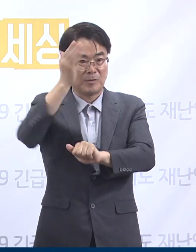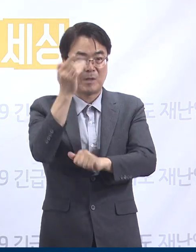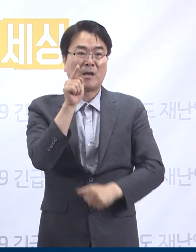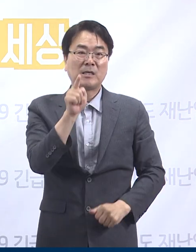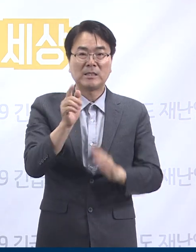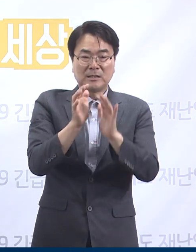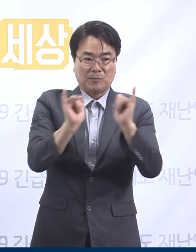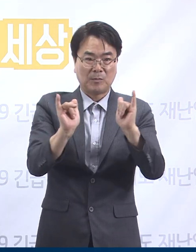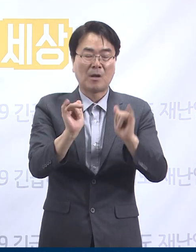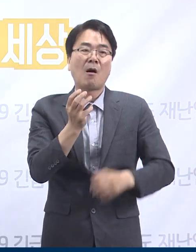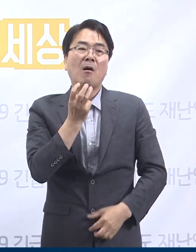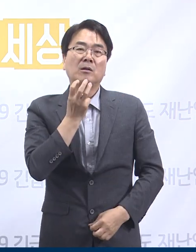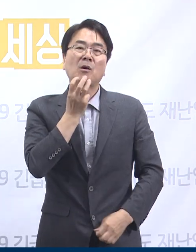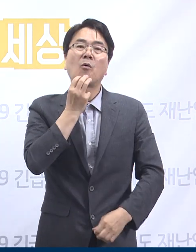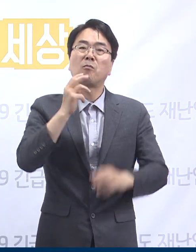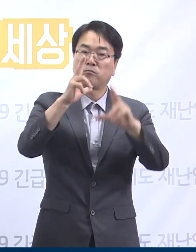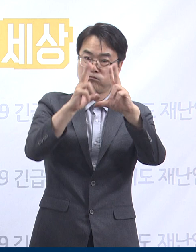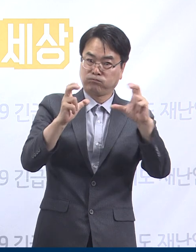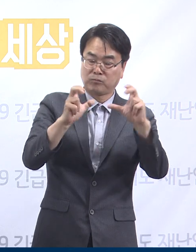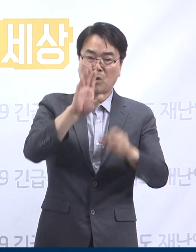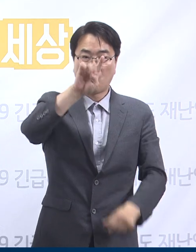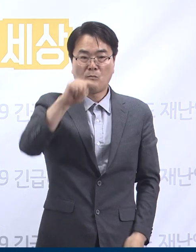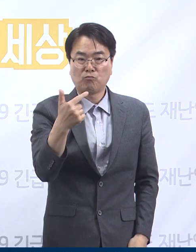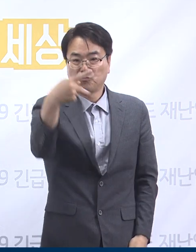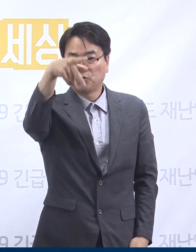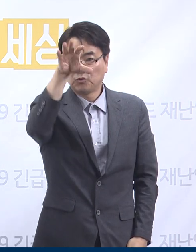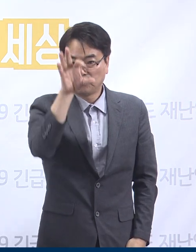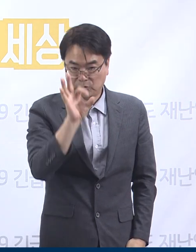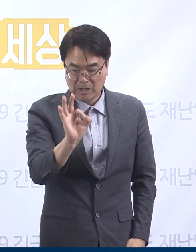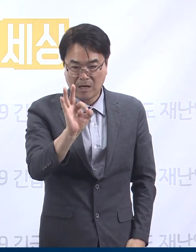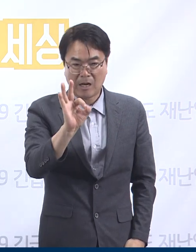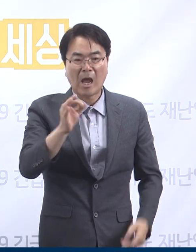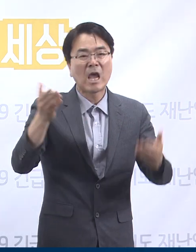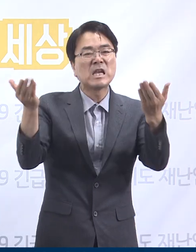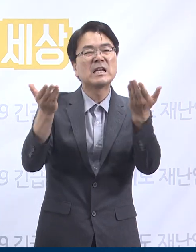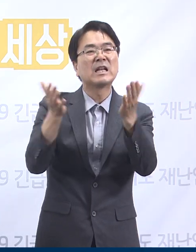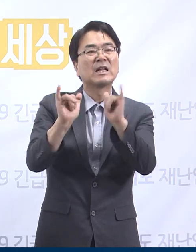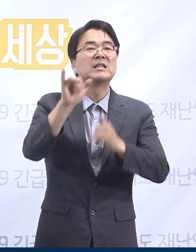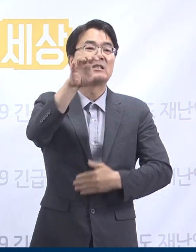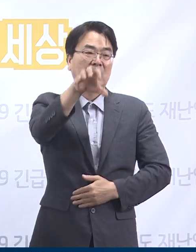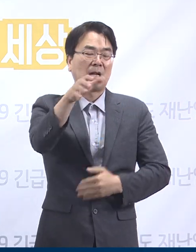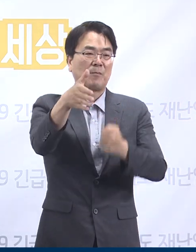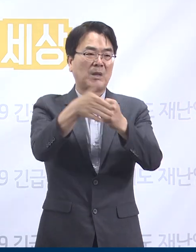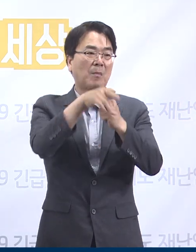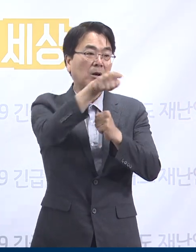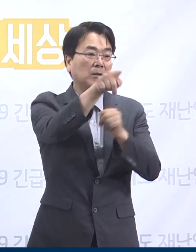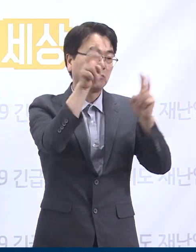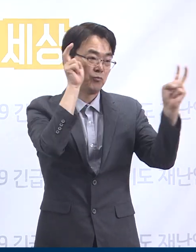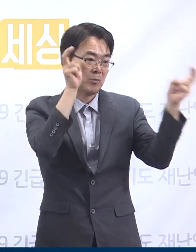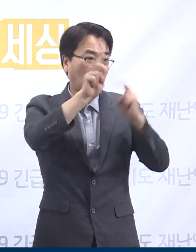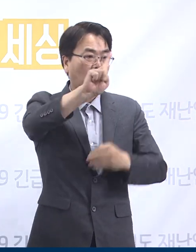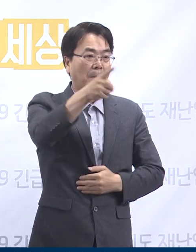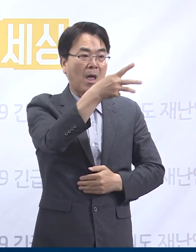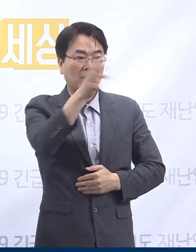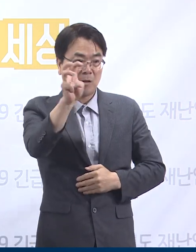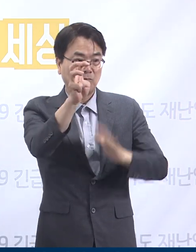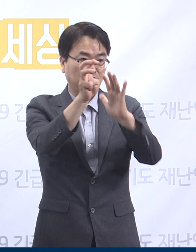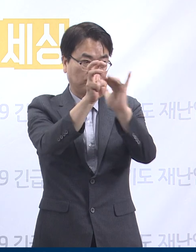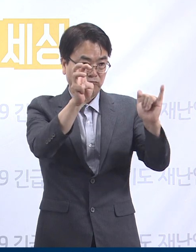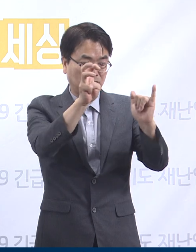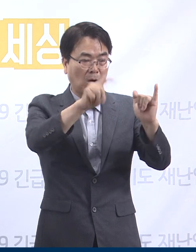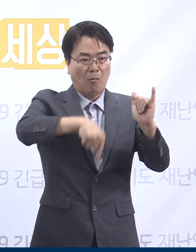확진자는 성남시 분당구의 파인디지털에 근무하는 것으로 확인되어 해당 회사 직원 130명에 대해